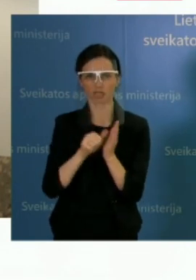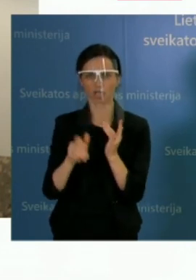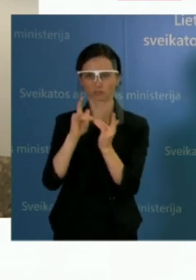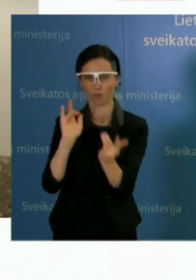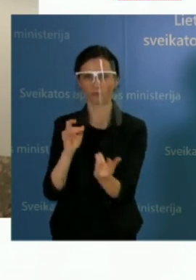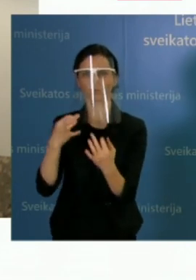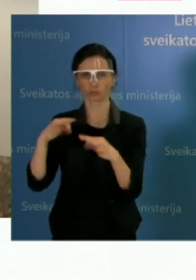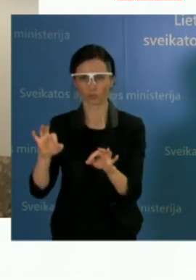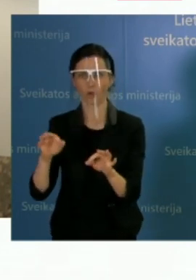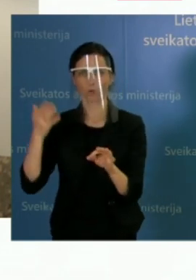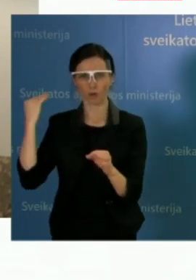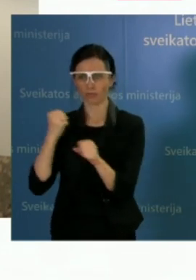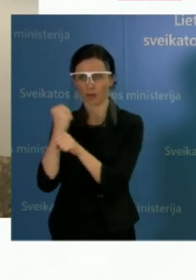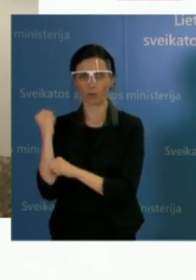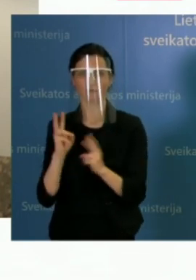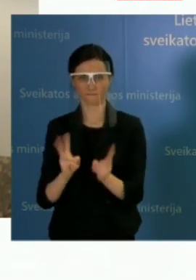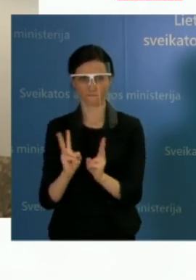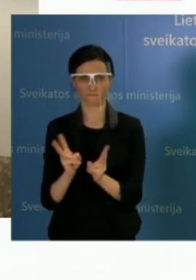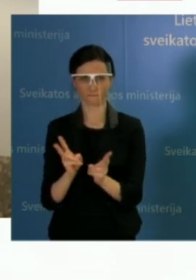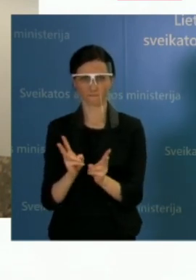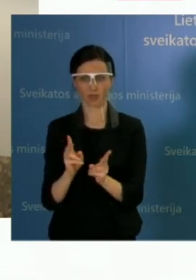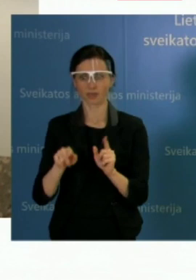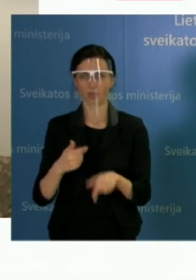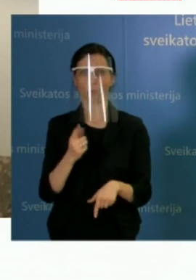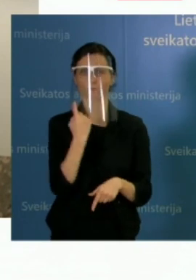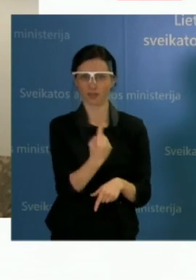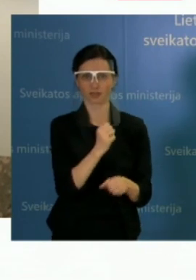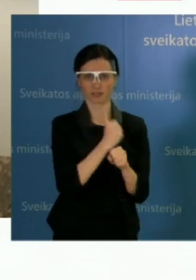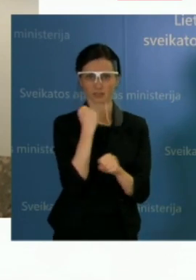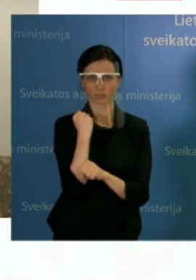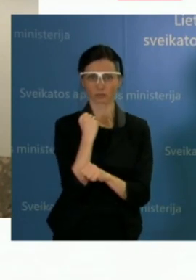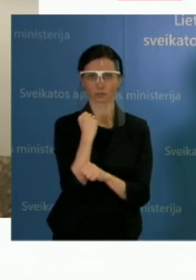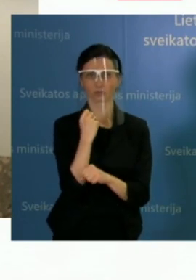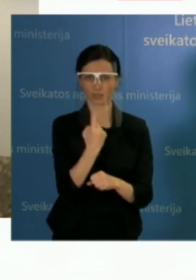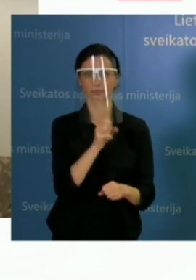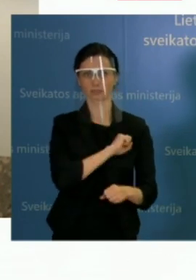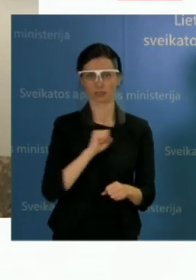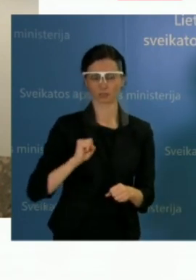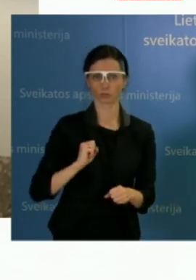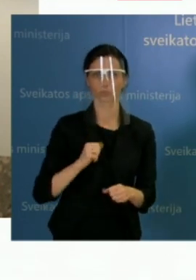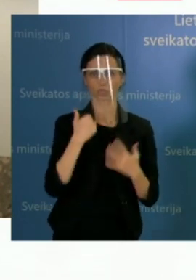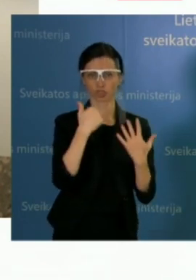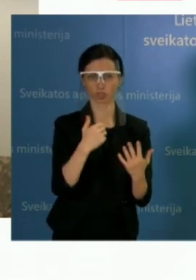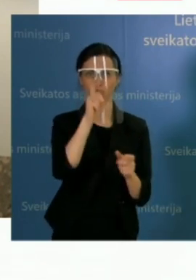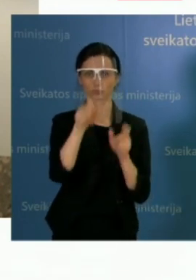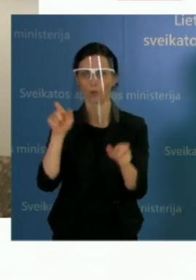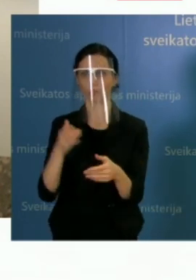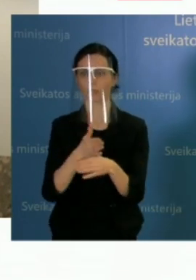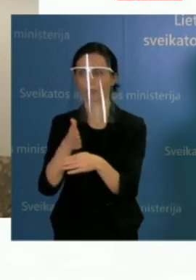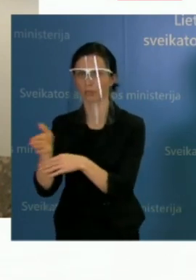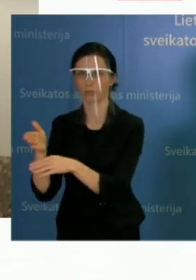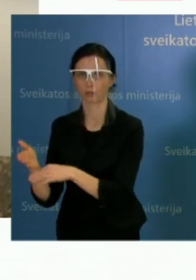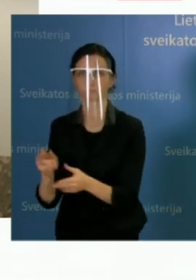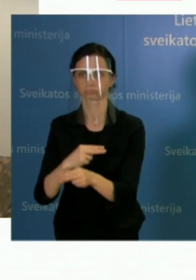kurį mes turėjome. Kai vienas gydytojas aptarnavojo šešis pacientų, tai mobilizavosi